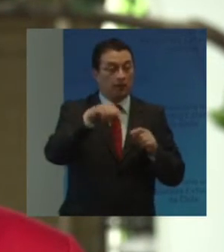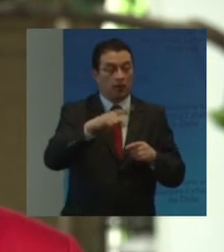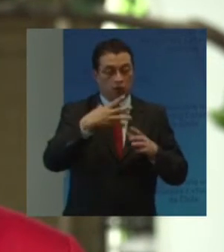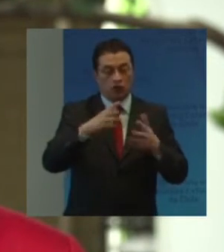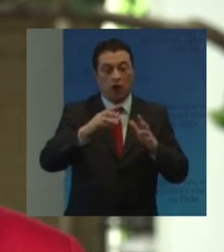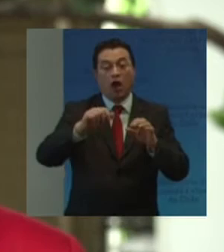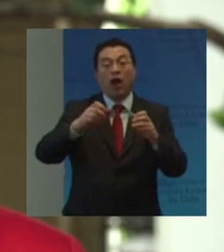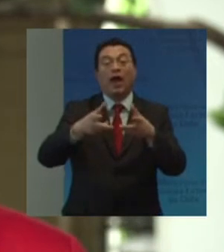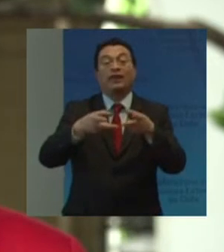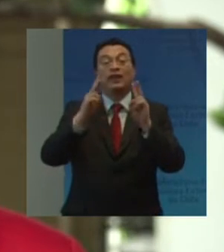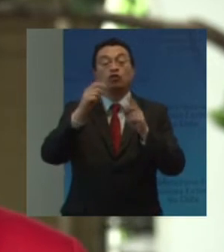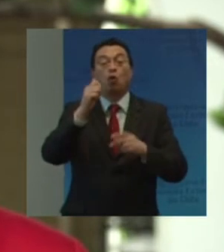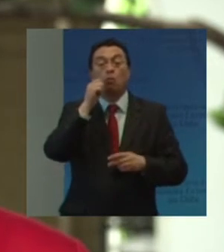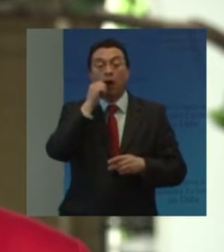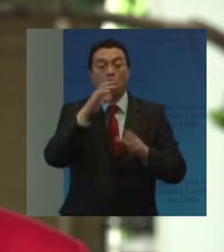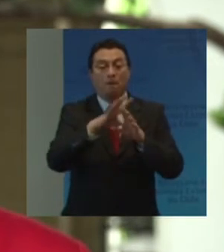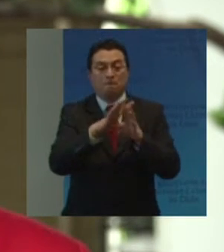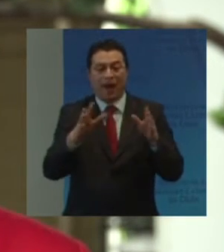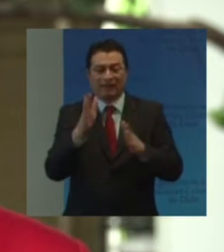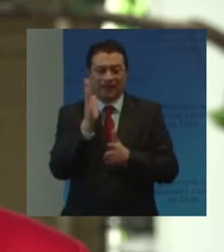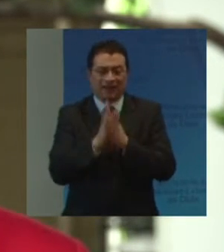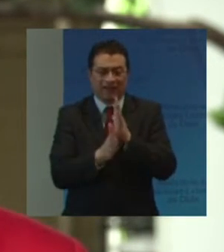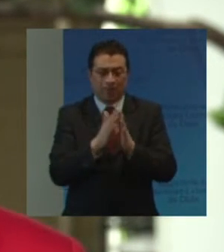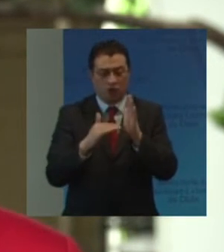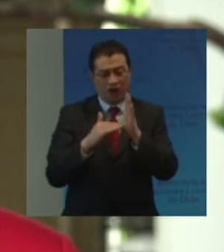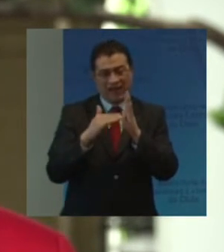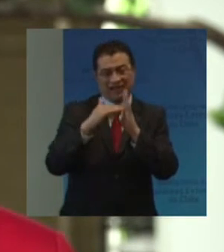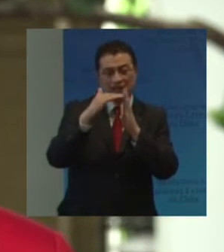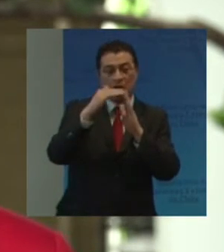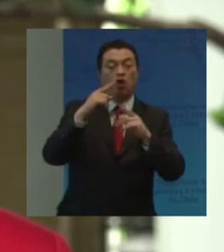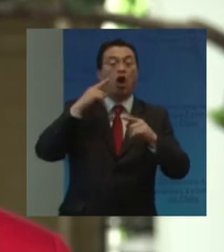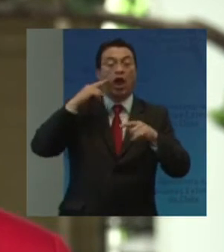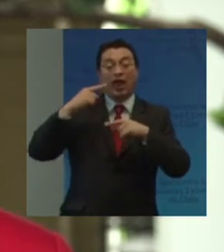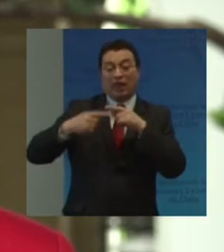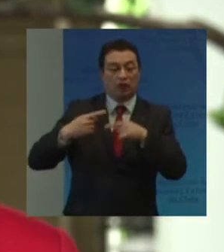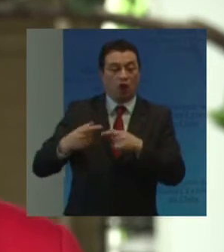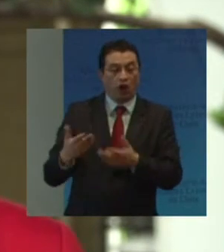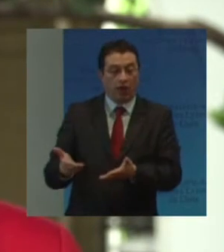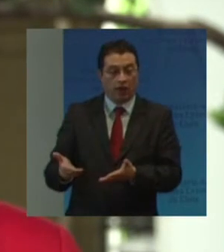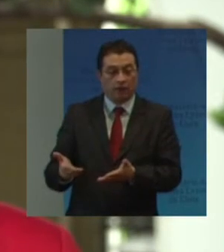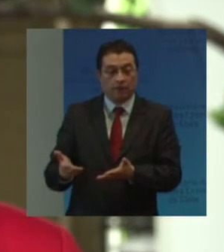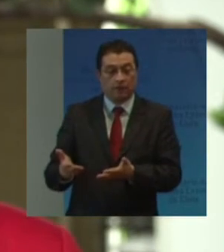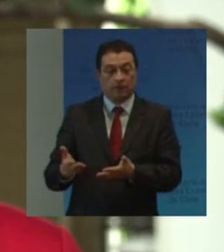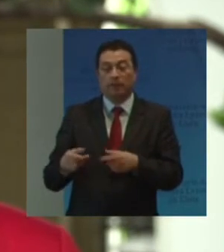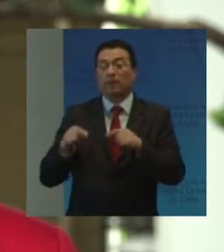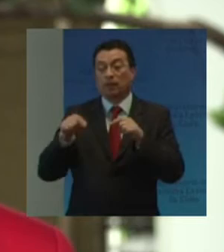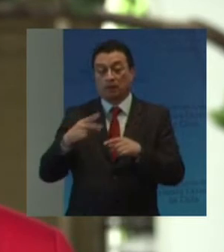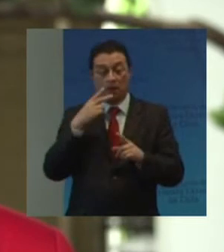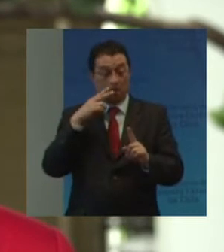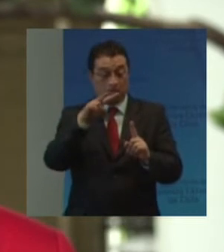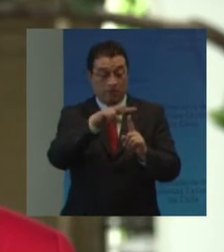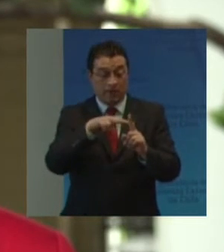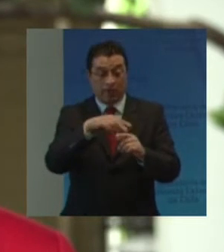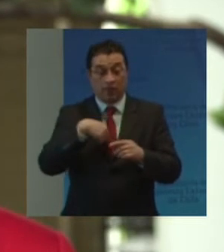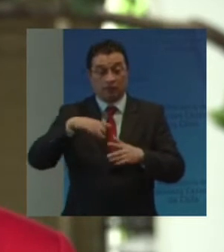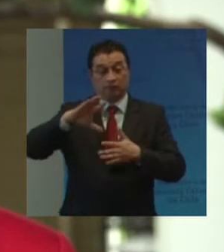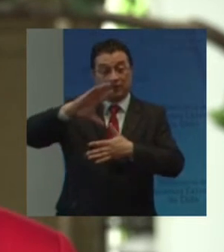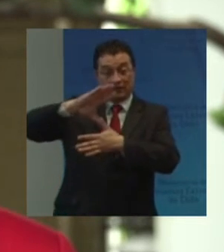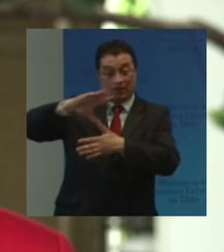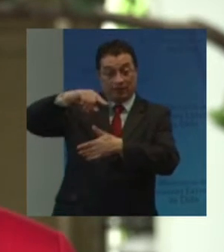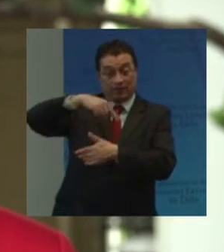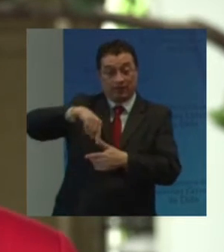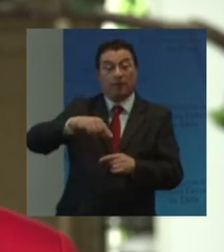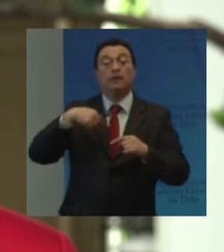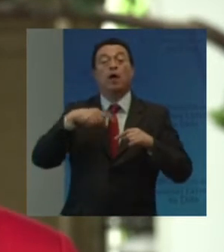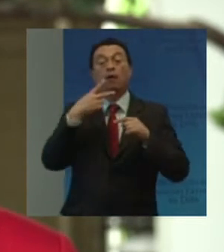Tratado De Derechos Humanos De más rápido crecimiento En la historia De esta organización Desde una mirada Regional Podemos apreciar Que